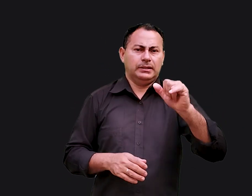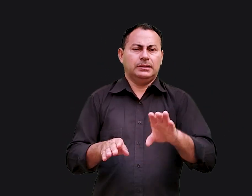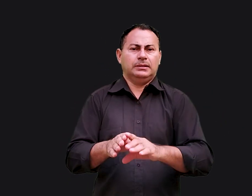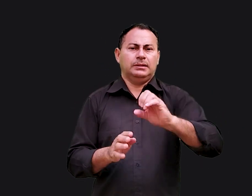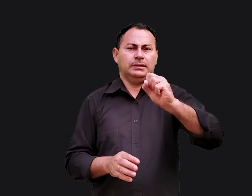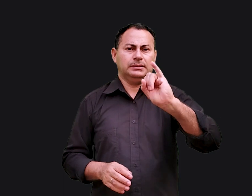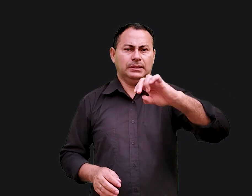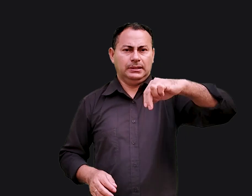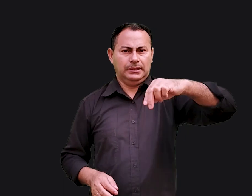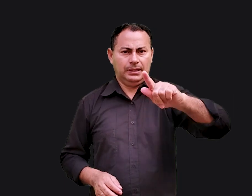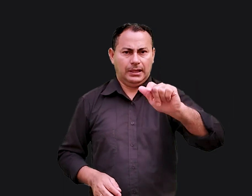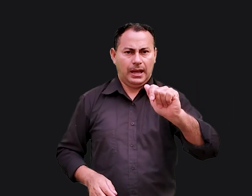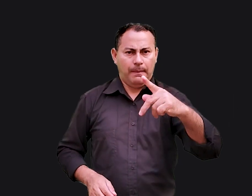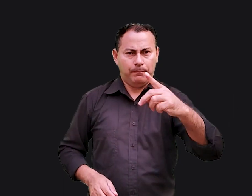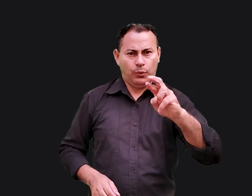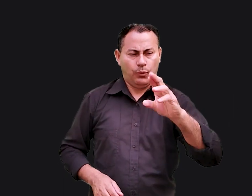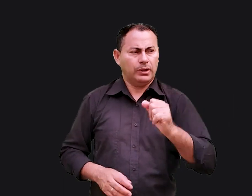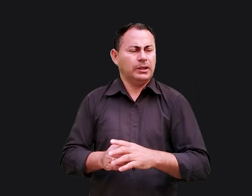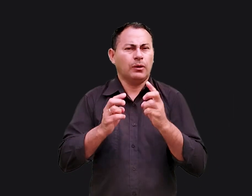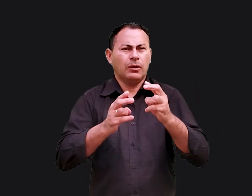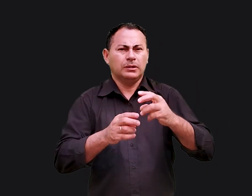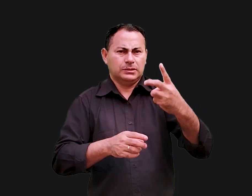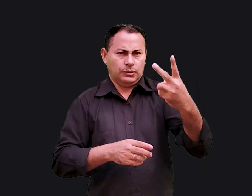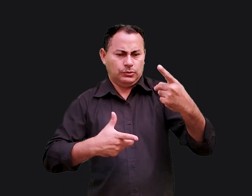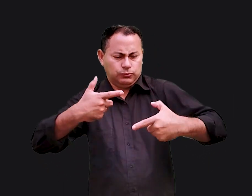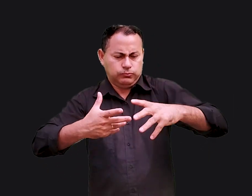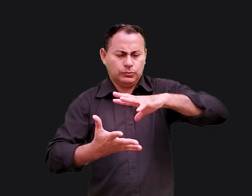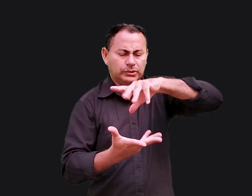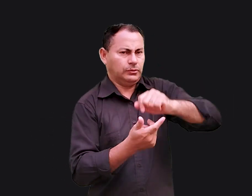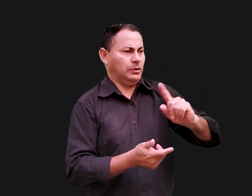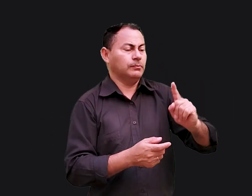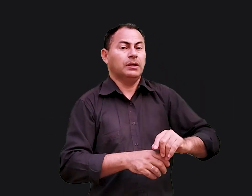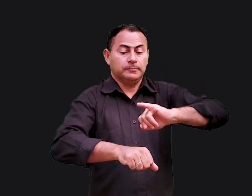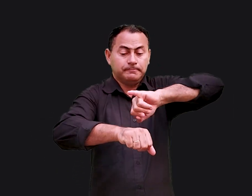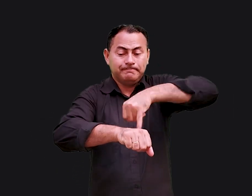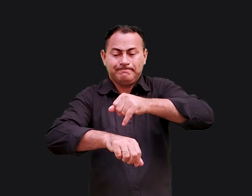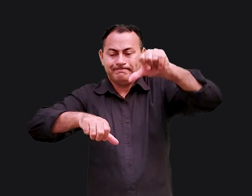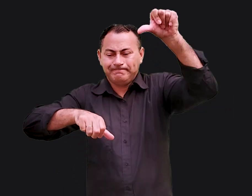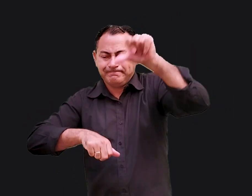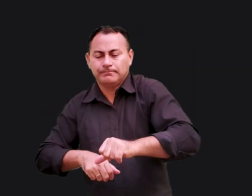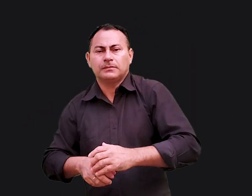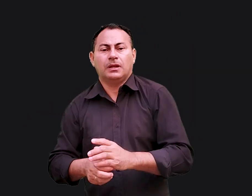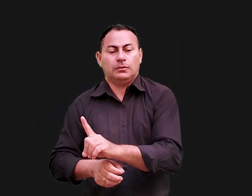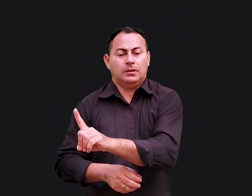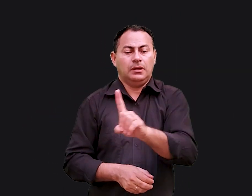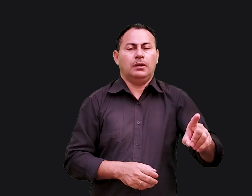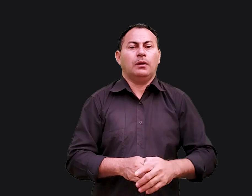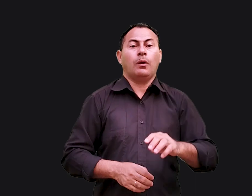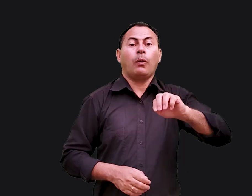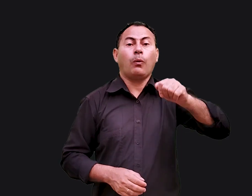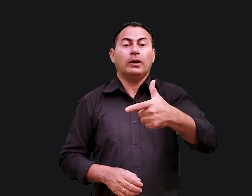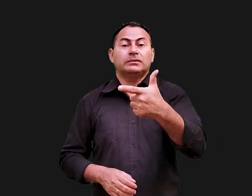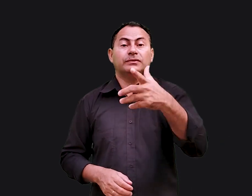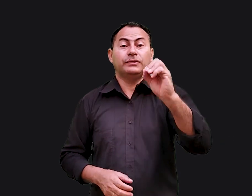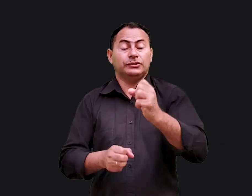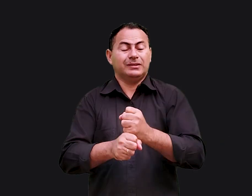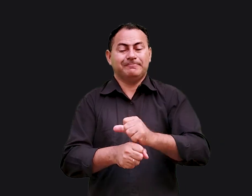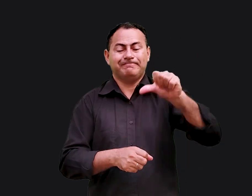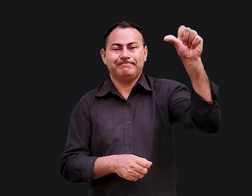durante os primeiros dias da Segunda Guerra Mundial. A queda de Jerusalém foi uma catástrofe que se estendeu por um período de quase 20